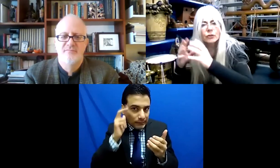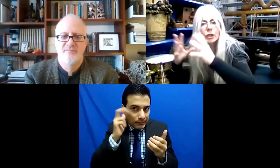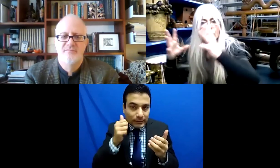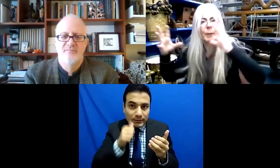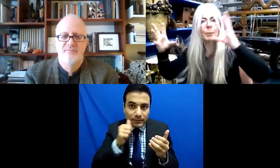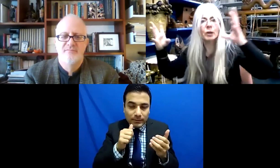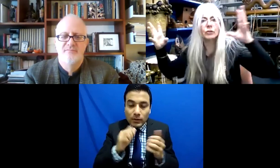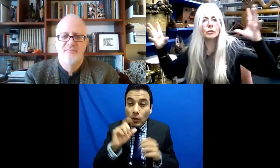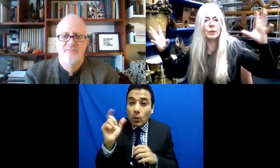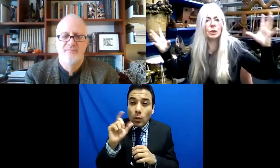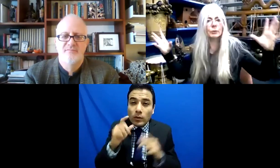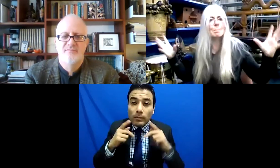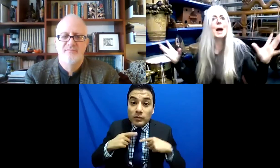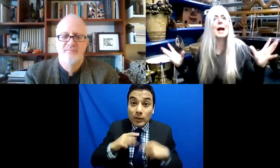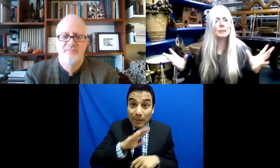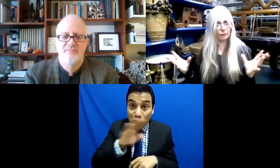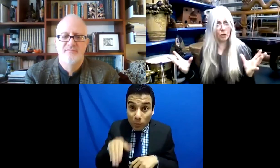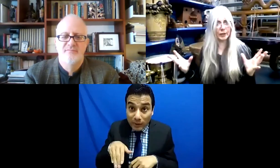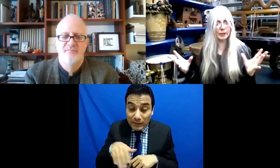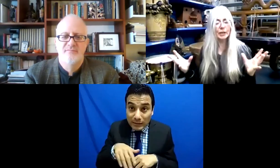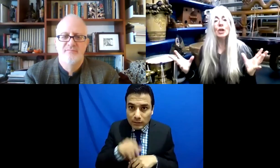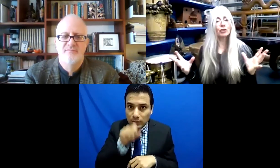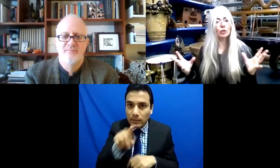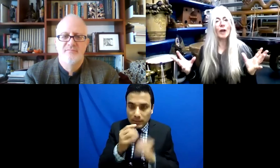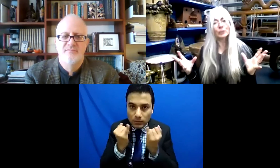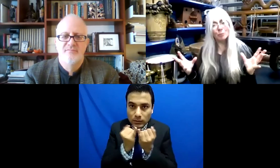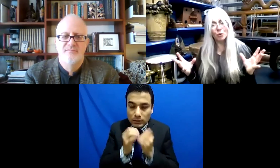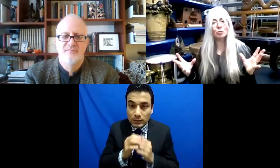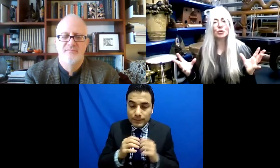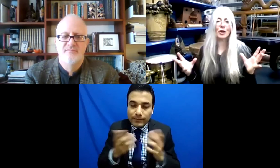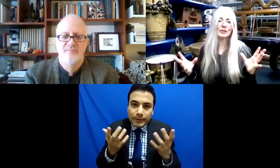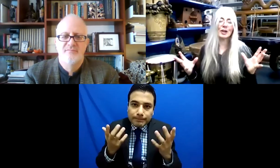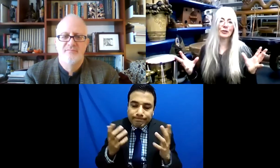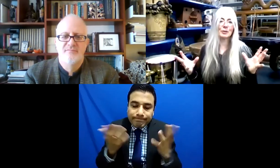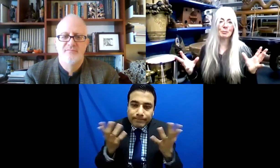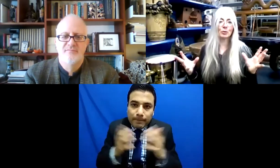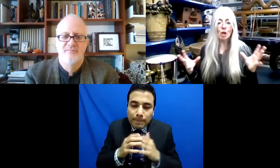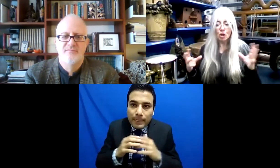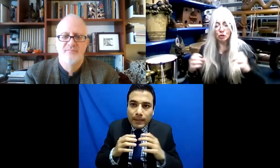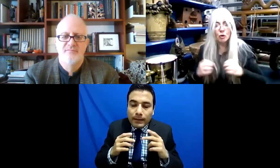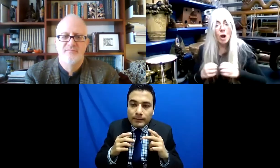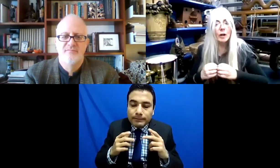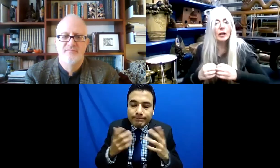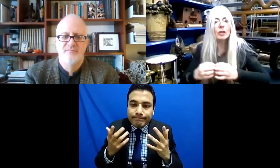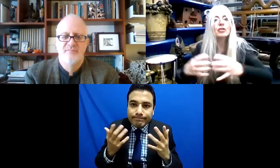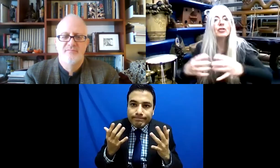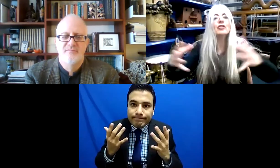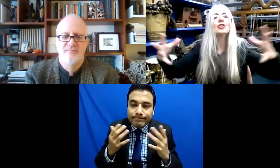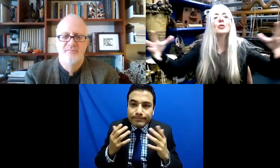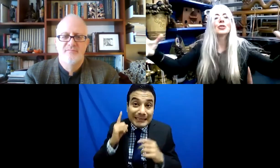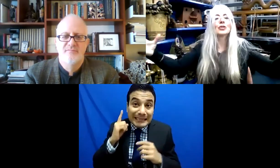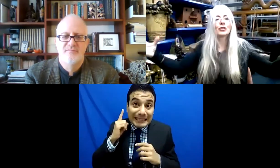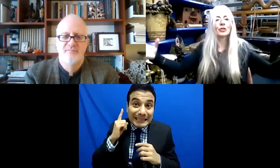cuando alguien va a morir, el escuchar a esa, bueno, el, el sentido del, del oído de esa